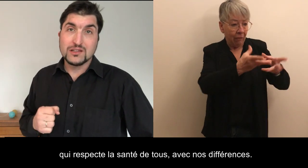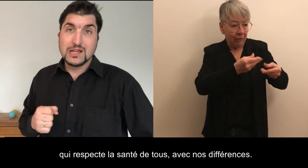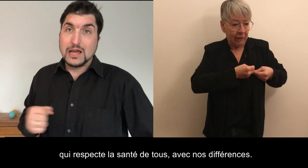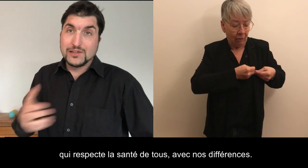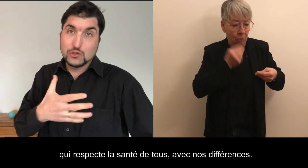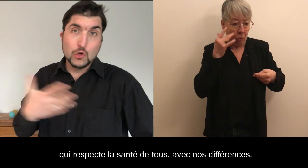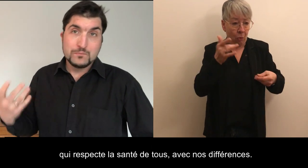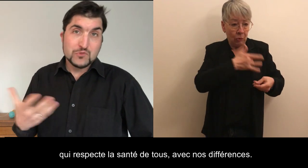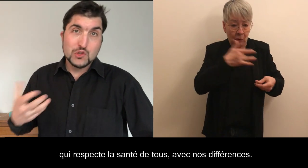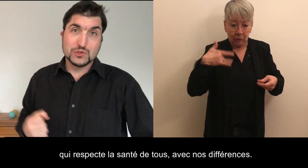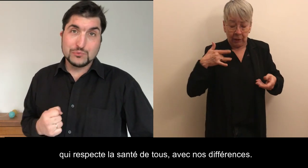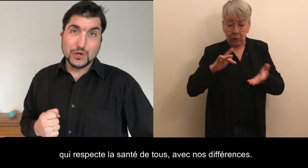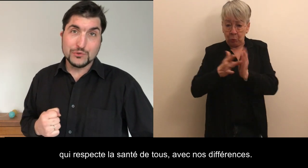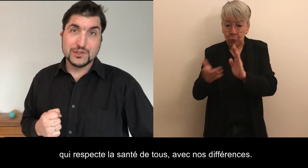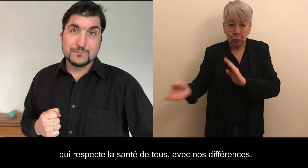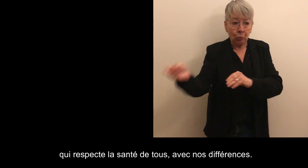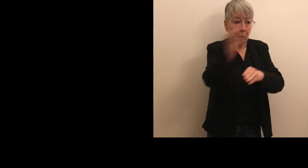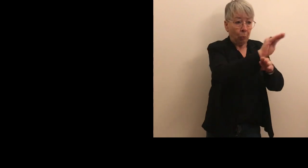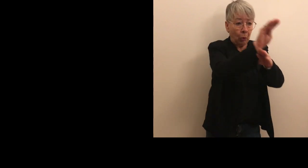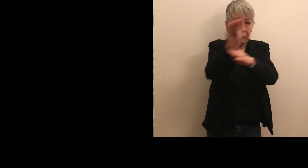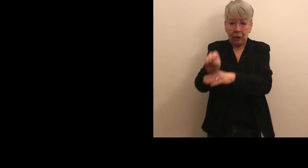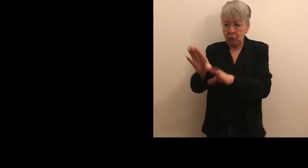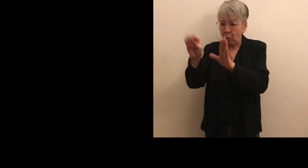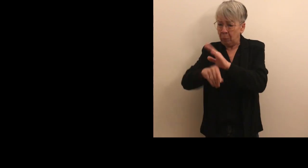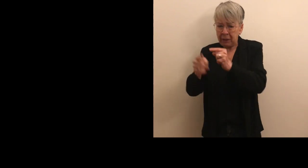de tous avec nos différences.